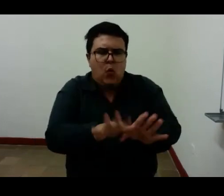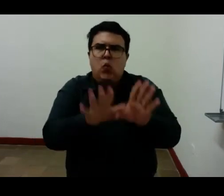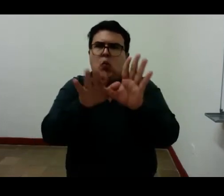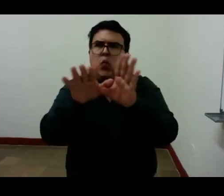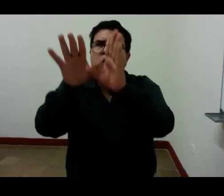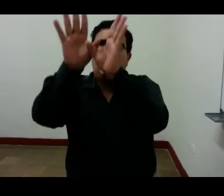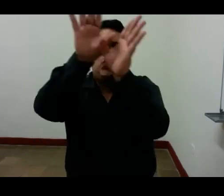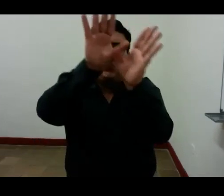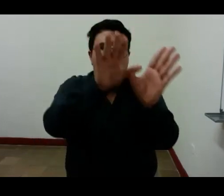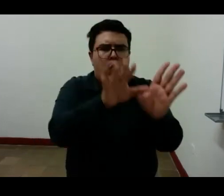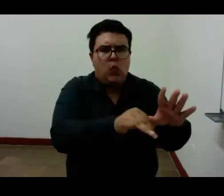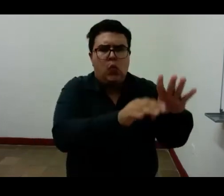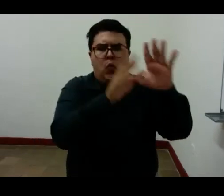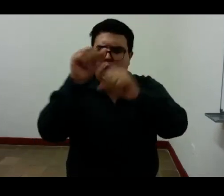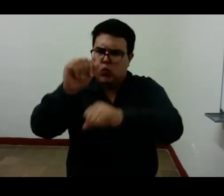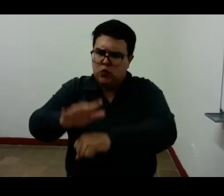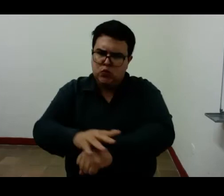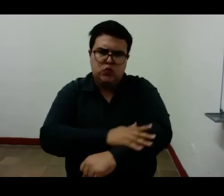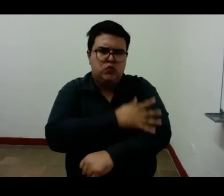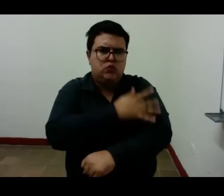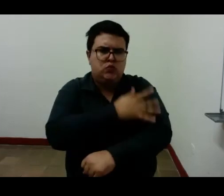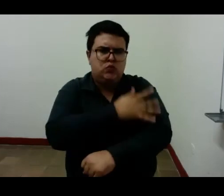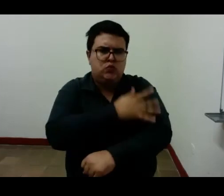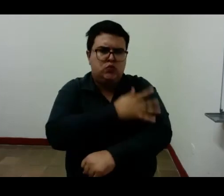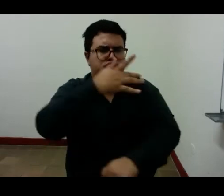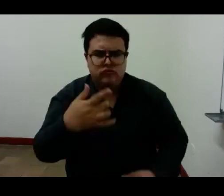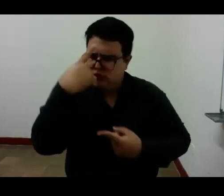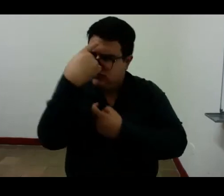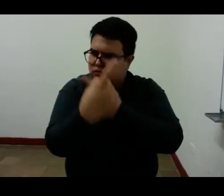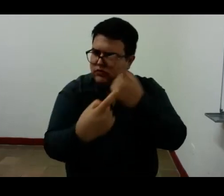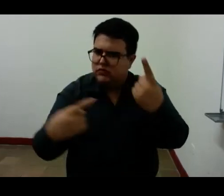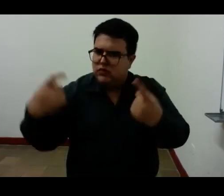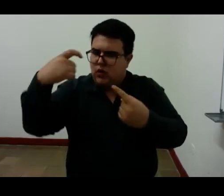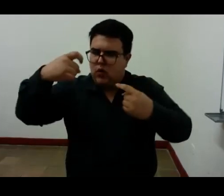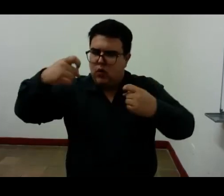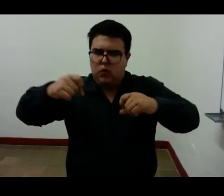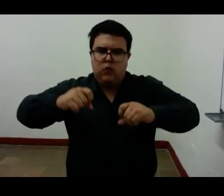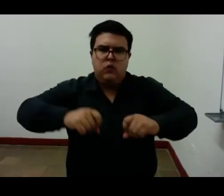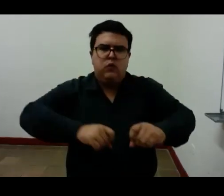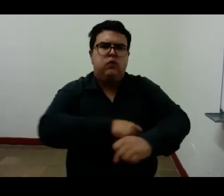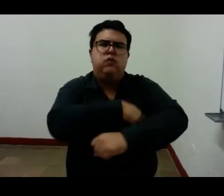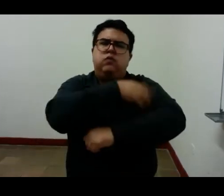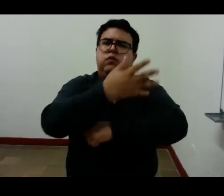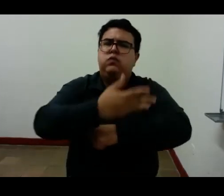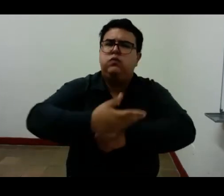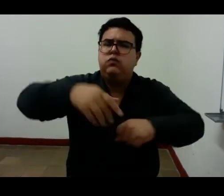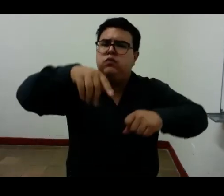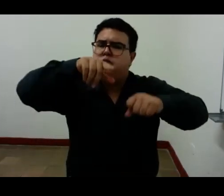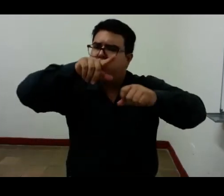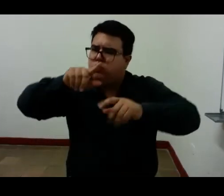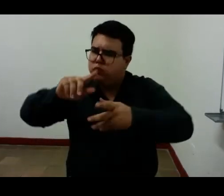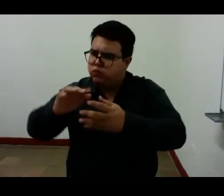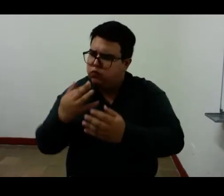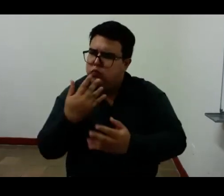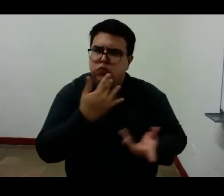con un alfiler en una cinta el cambio de un color